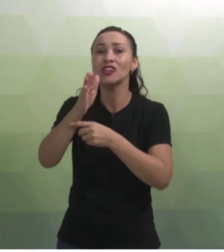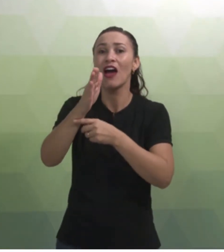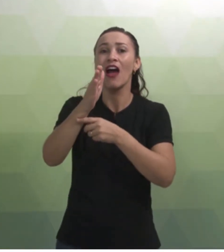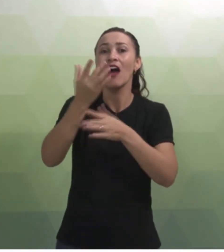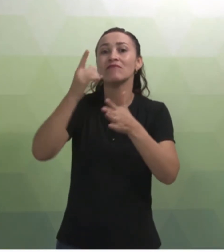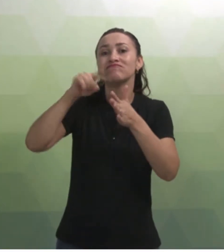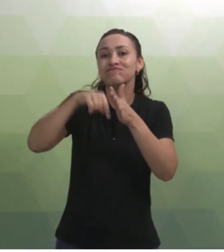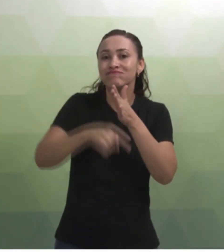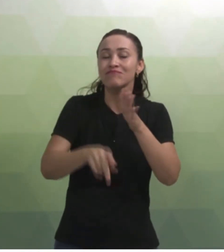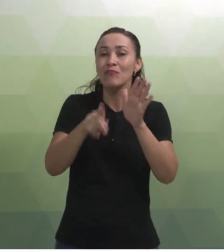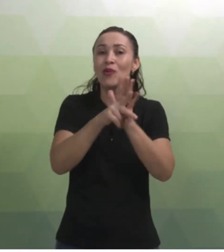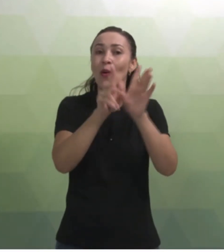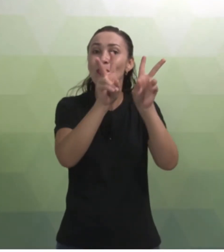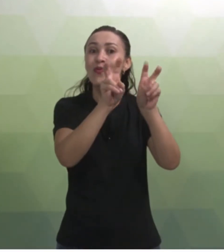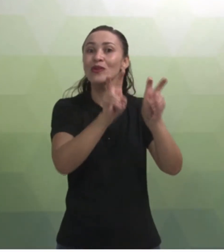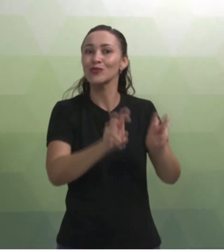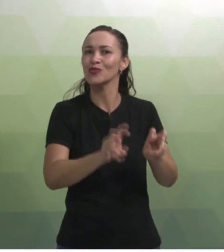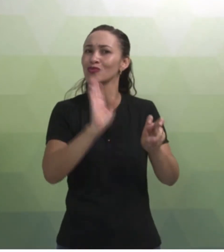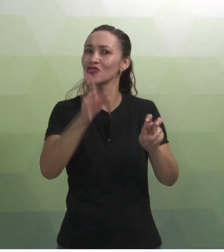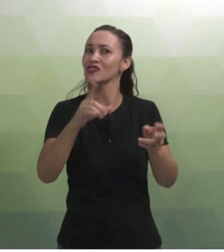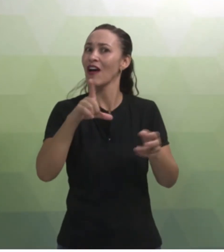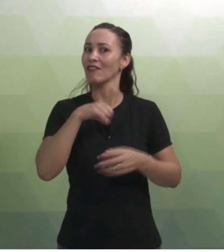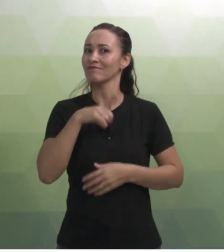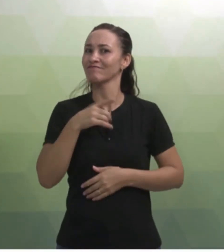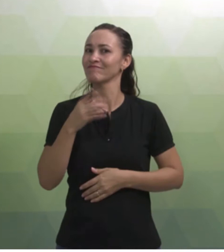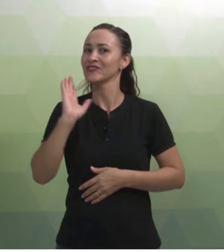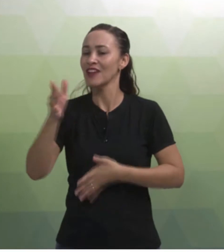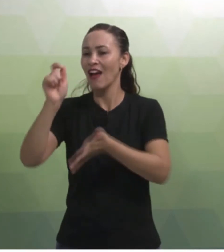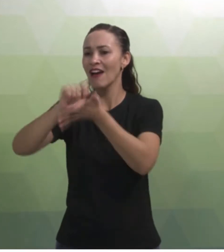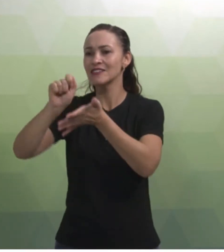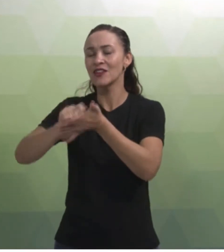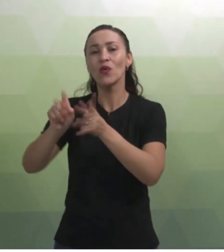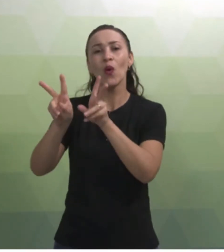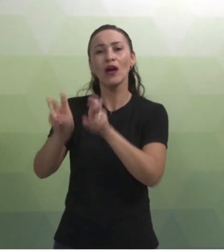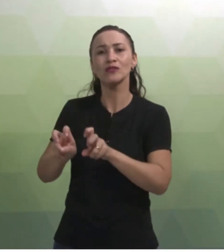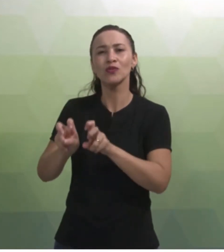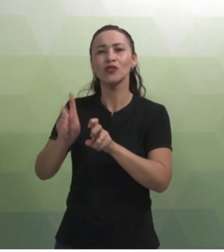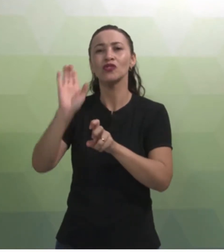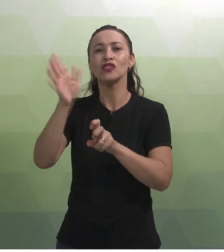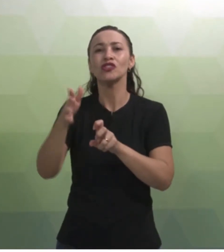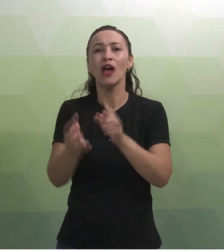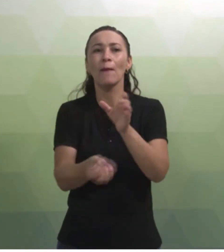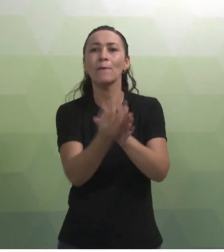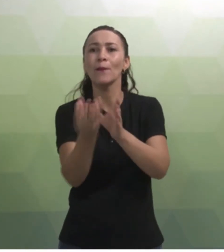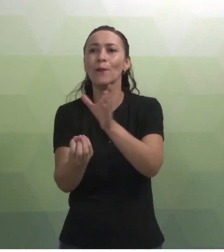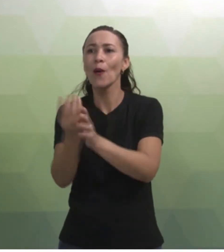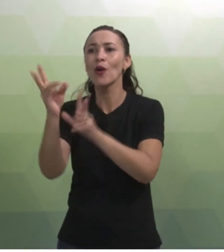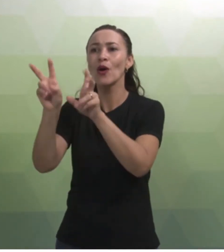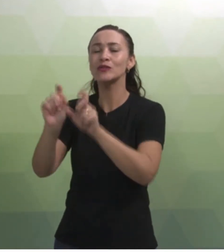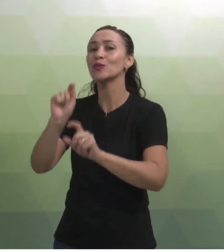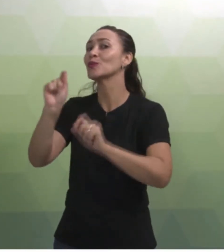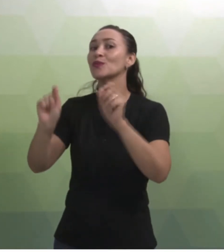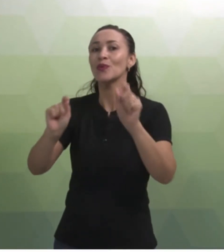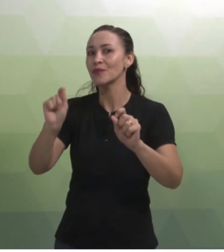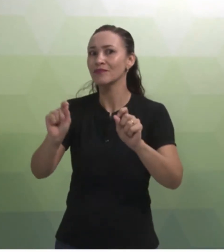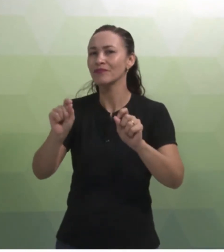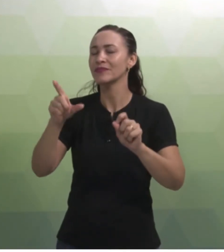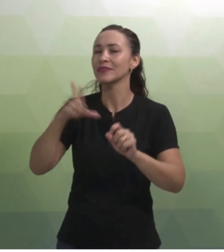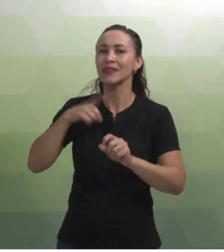temática. Então, o que já foi escrito sobre isso? O que já foi publicado sobre isso? Temos uma vasta